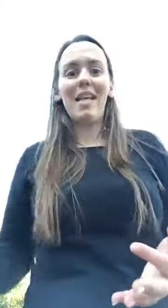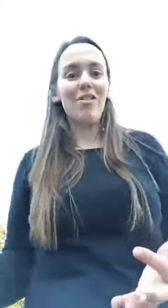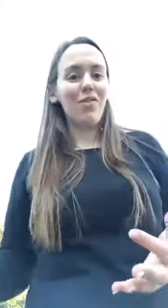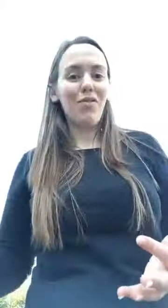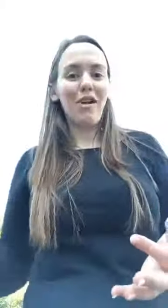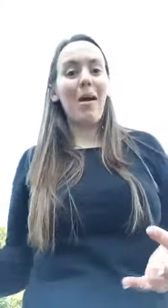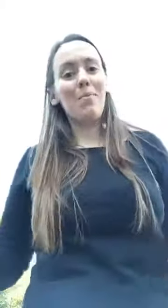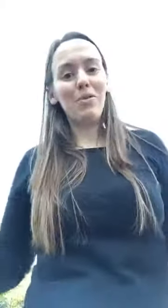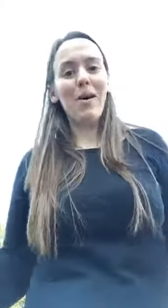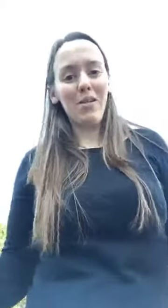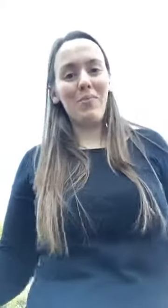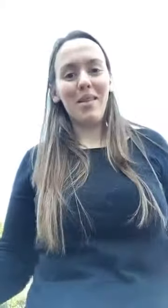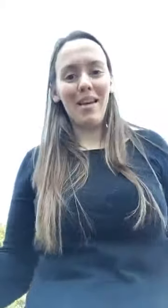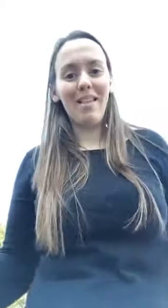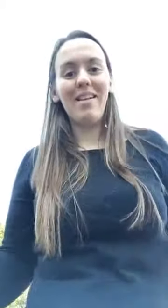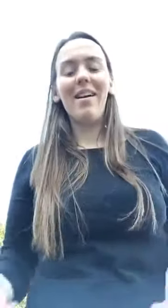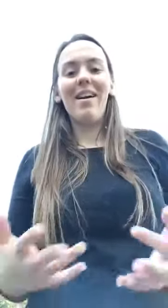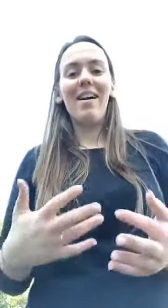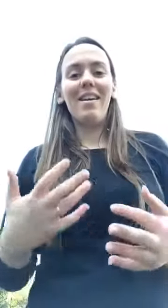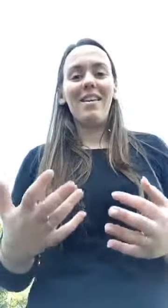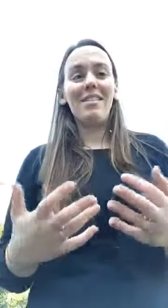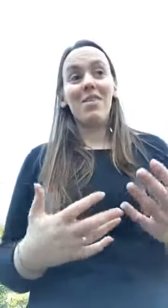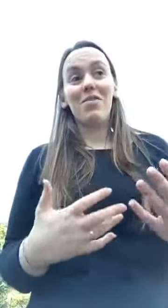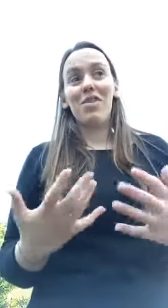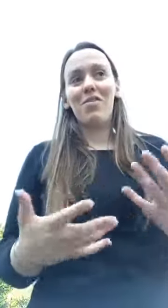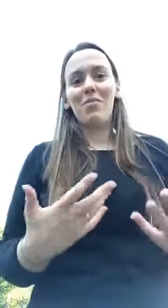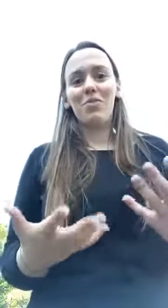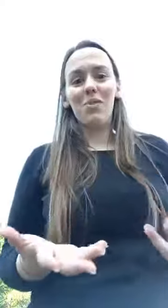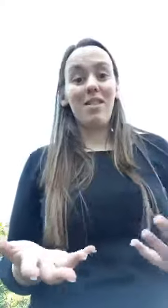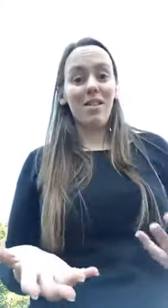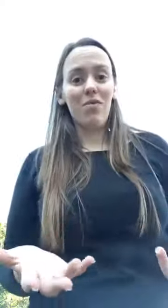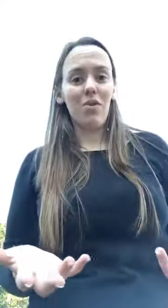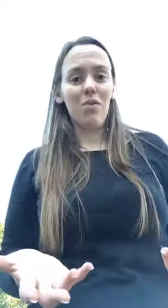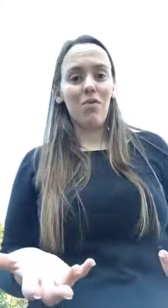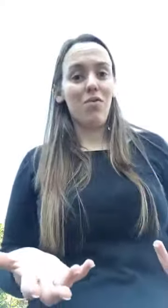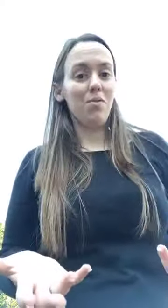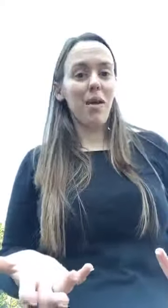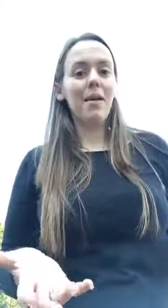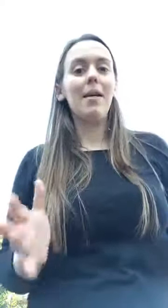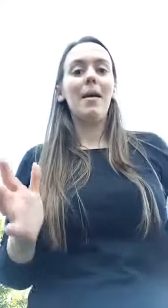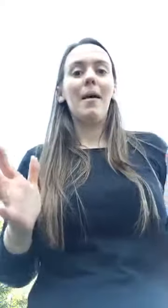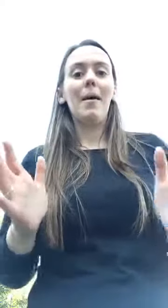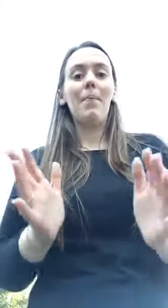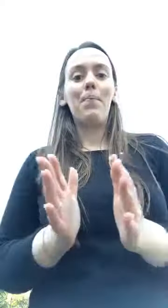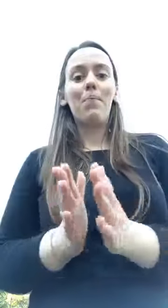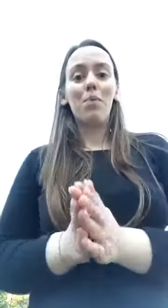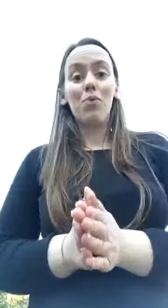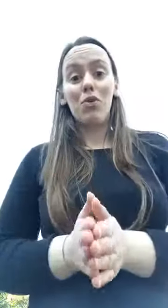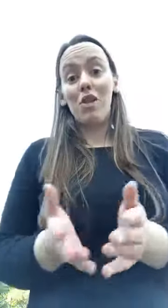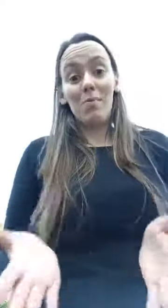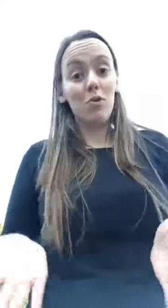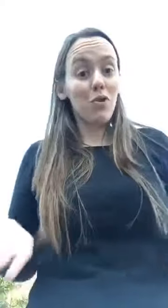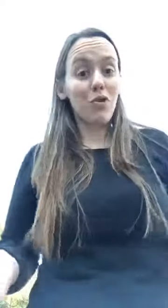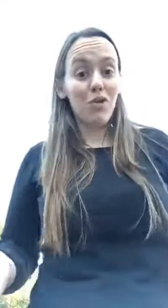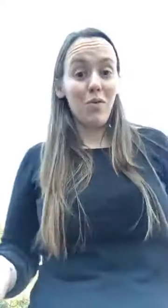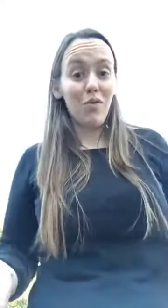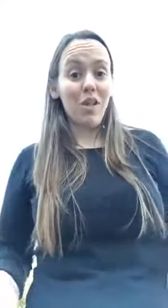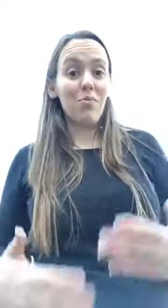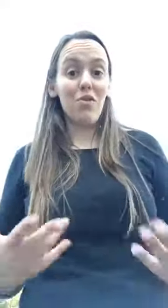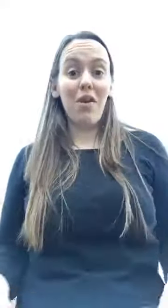está de lá de fora é muito mais complicado. E então gostava mesmo de ter esse vosso feedback. Por hoje era mesmo isto que eu gostava de falar, porque de